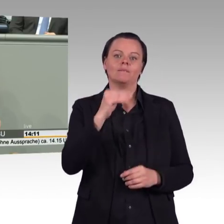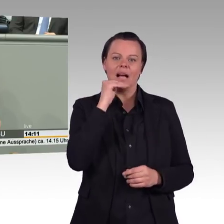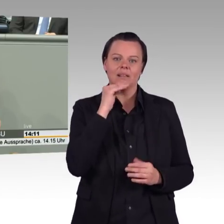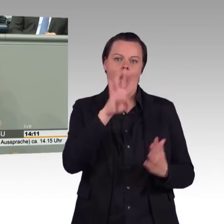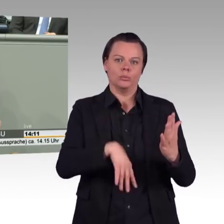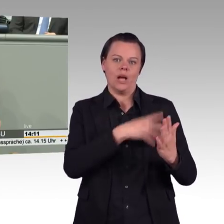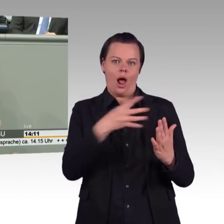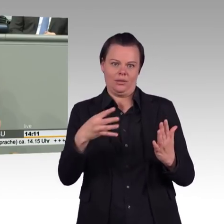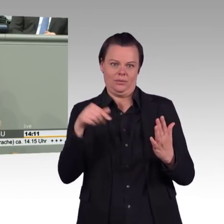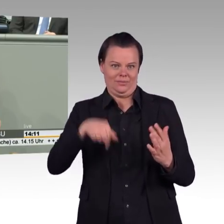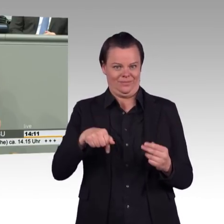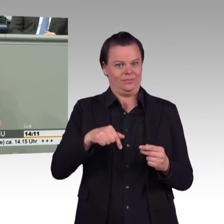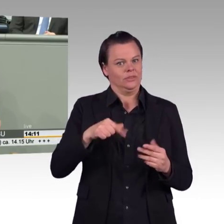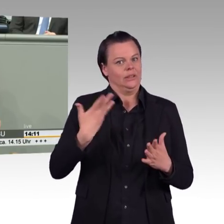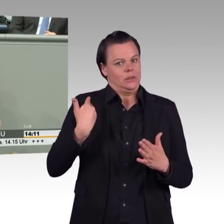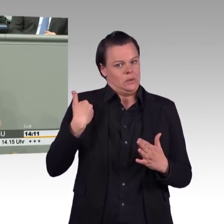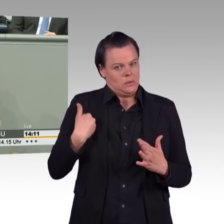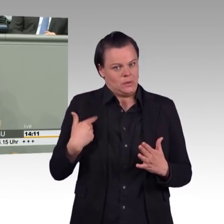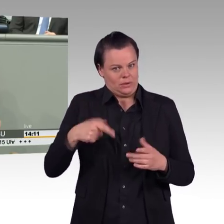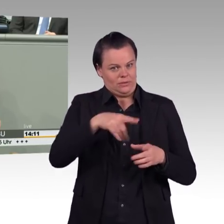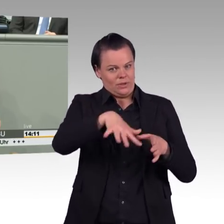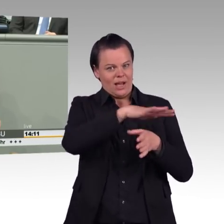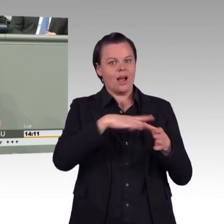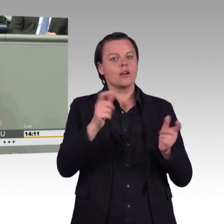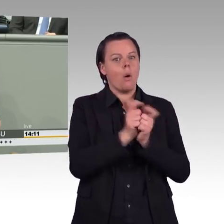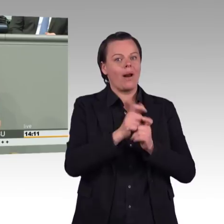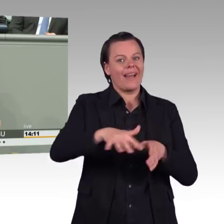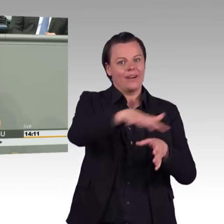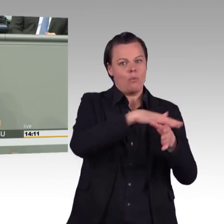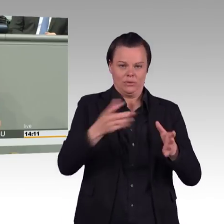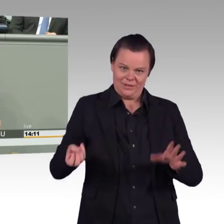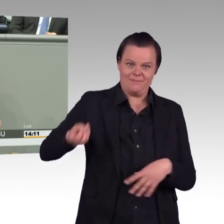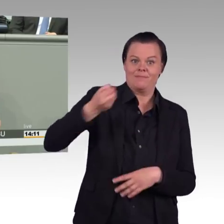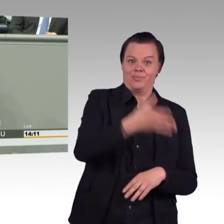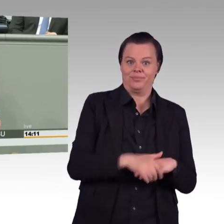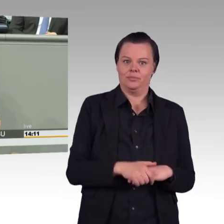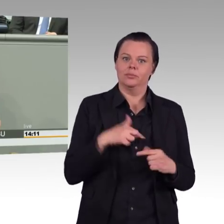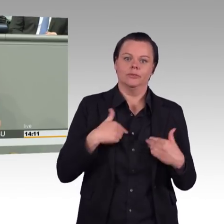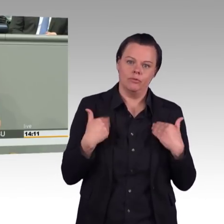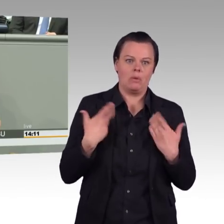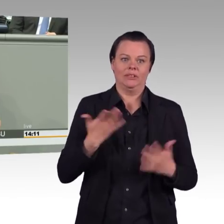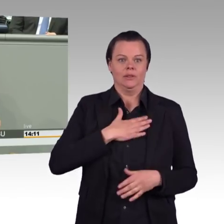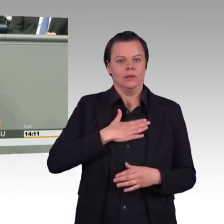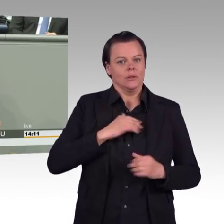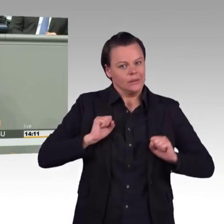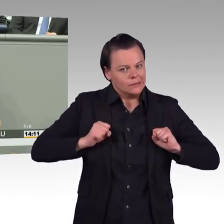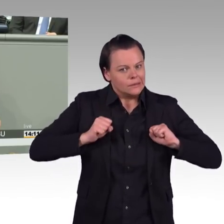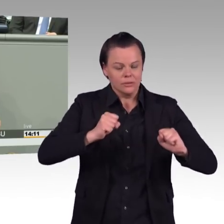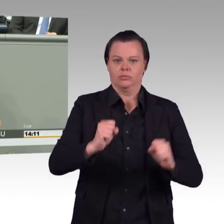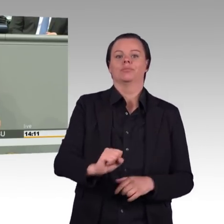Gesetzesentwurf von den Grünen anschaue, erscheint das Wort an keiner Stelle. Weder am Gesetzestext noch